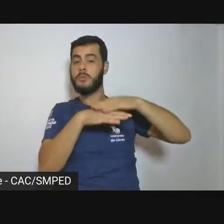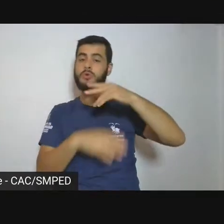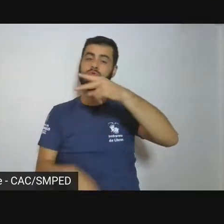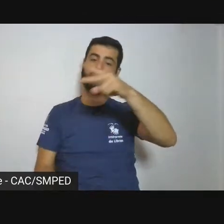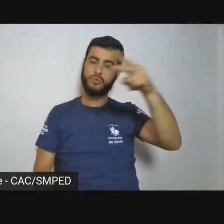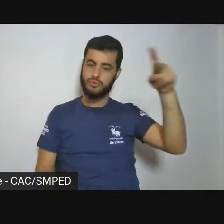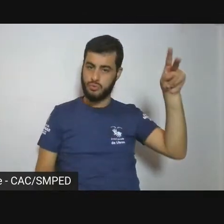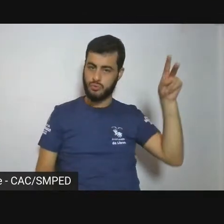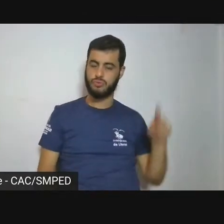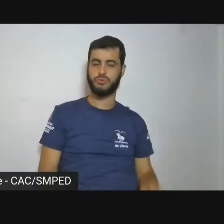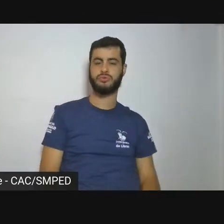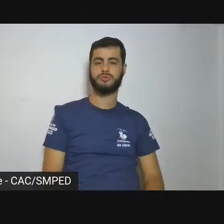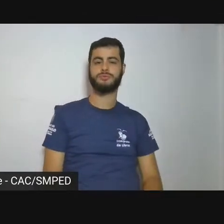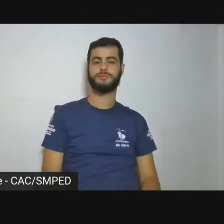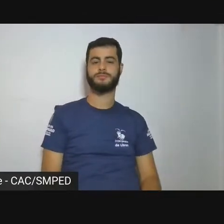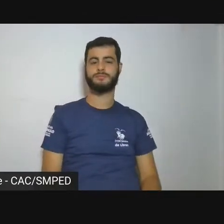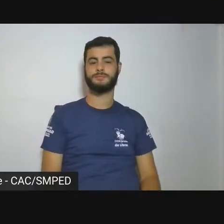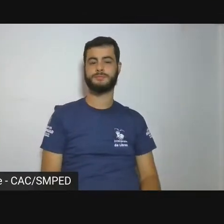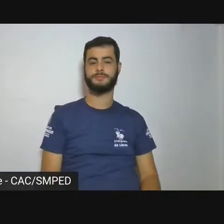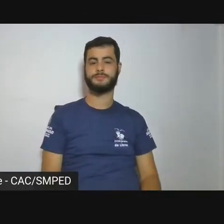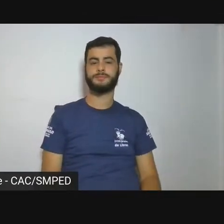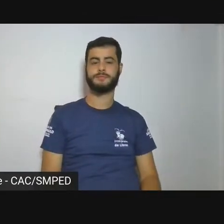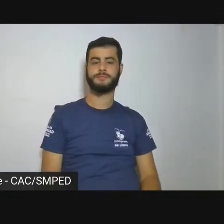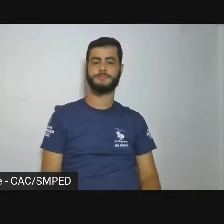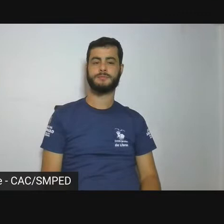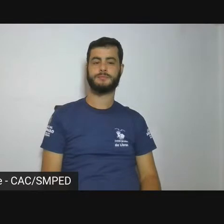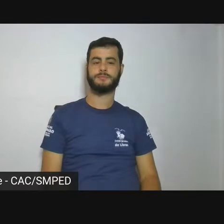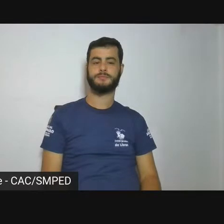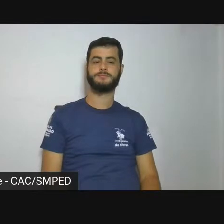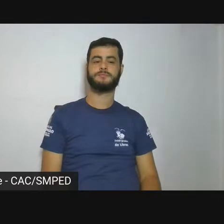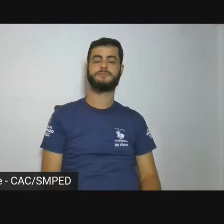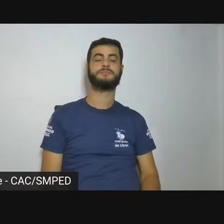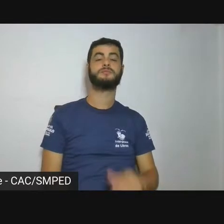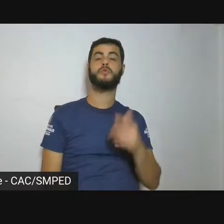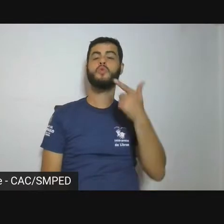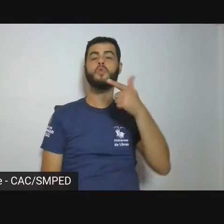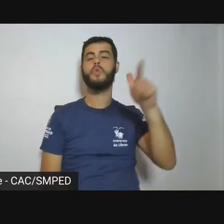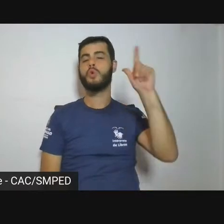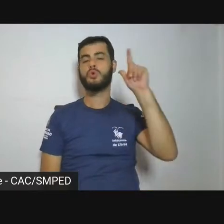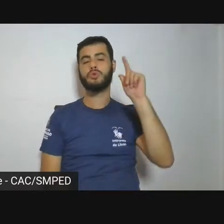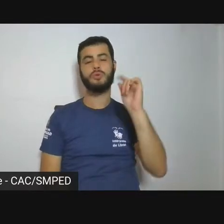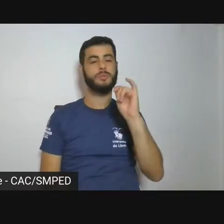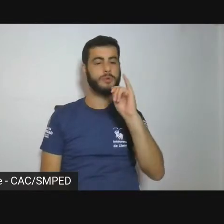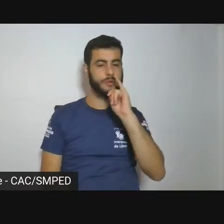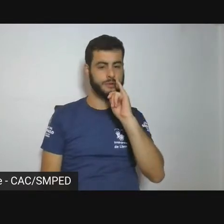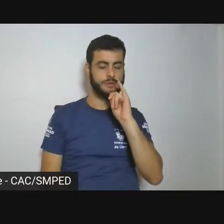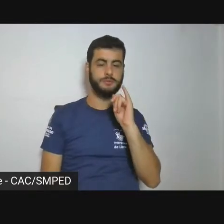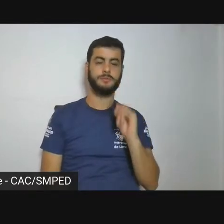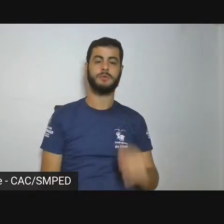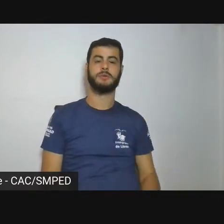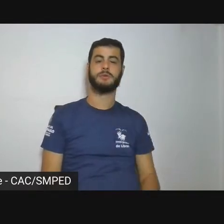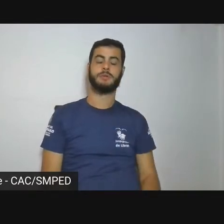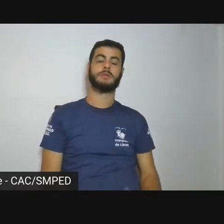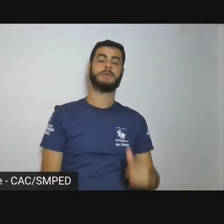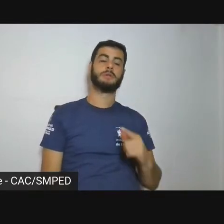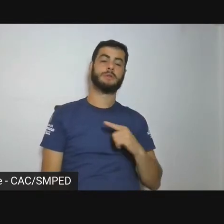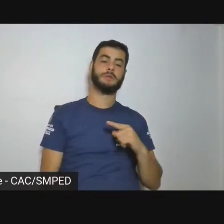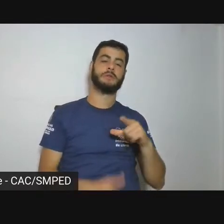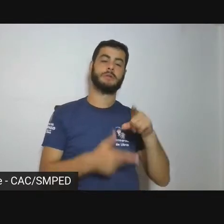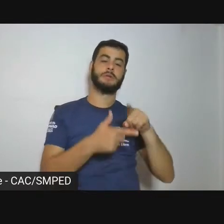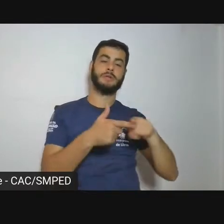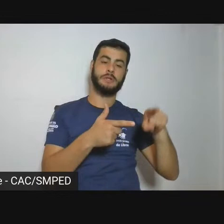Outro aspecto também de, vamos dizer assim, de crise seria